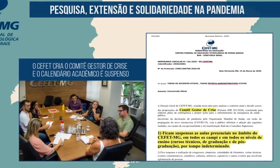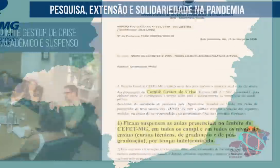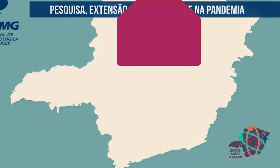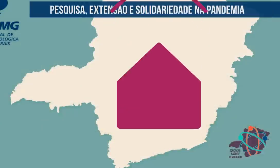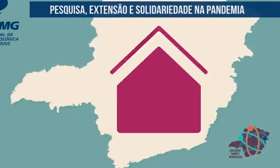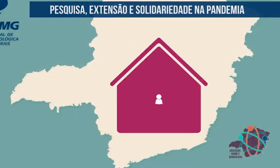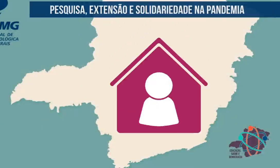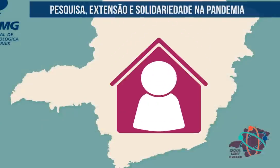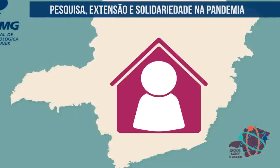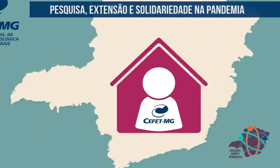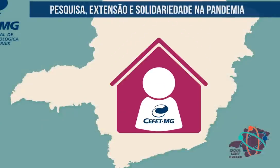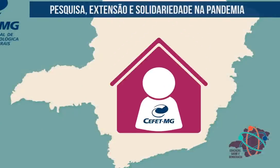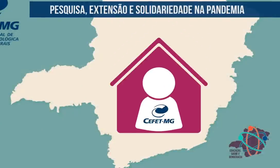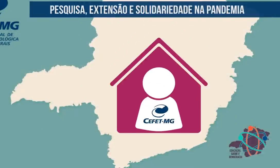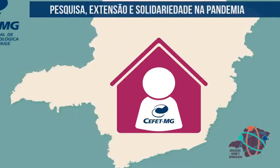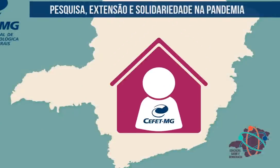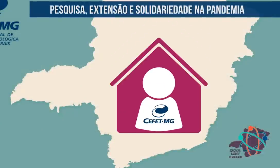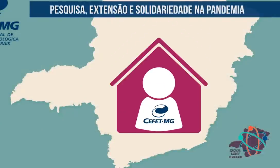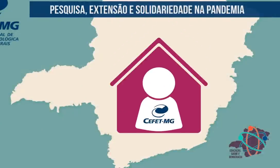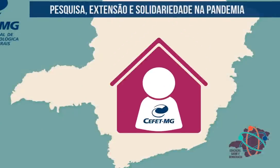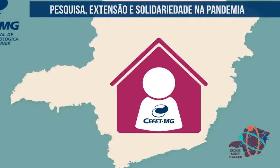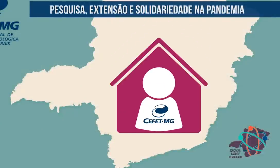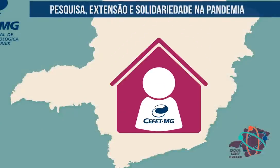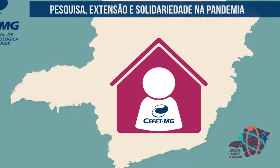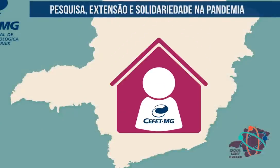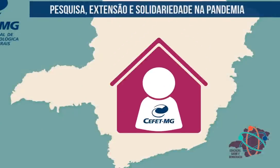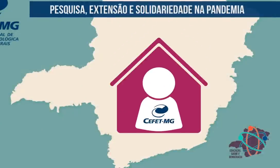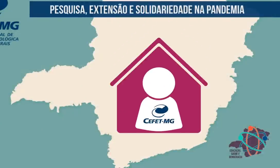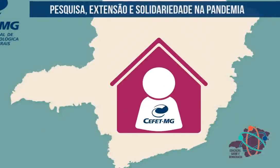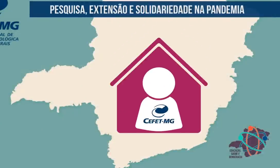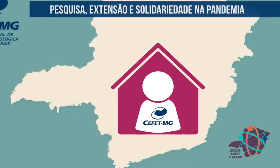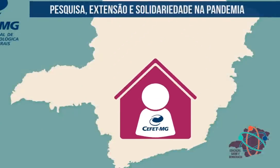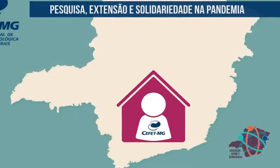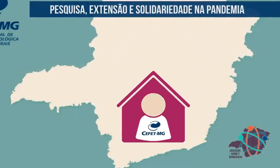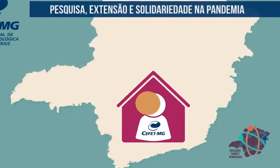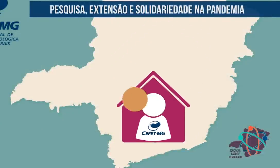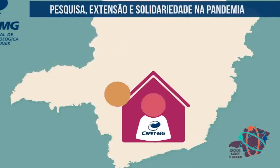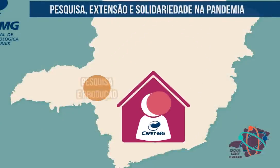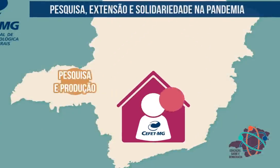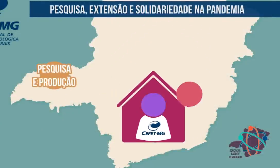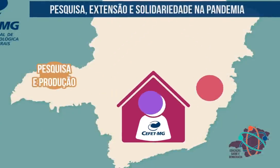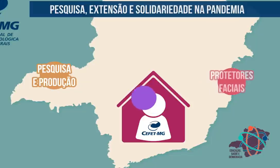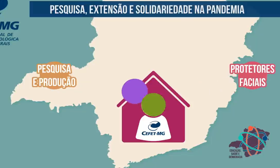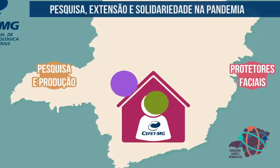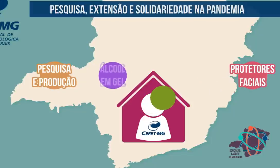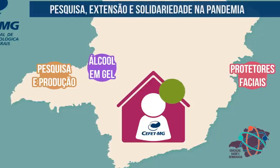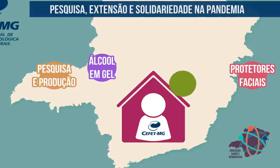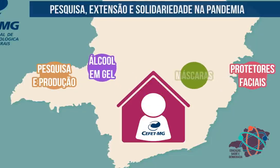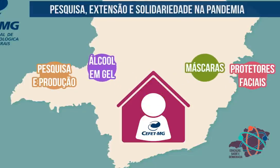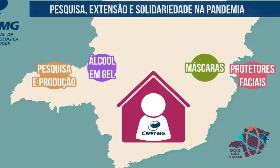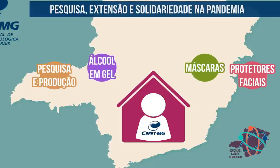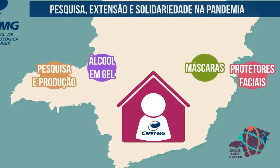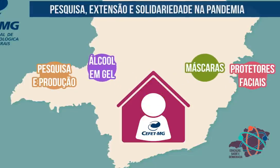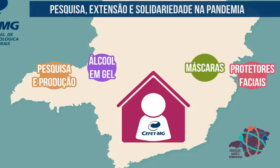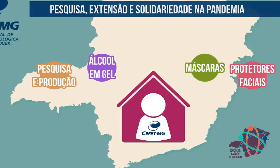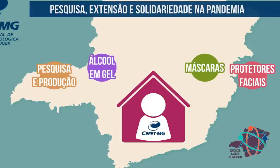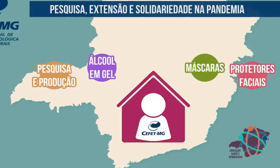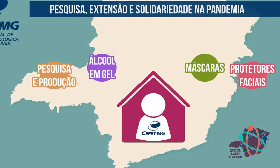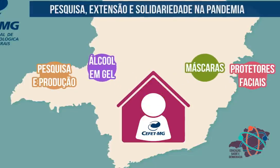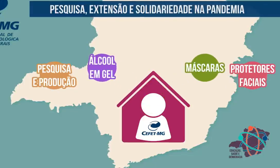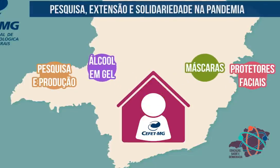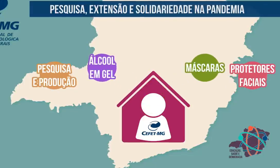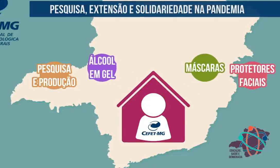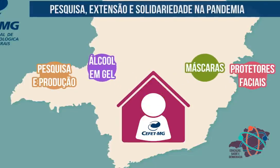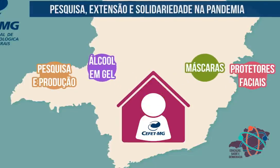suspenso. Em isolamento social, os servidores colaboram com ações no combate ao vírus. São pesquisas, produção de